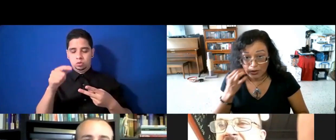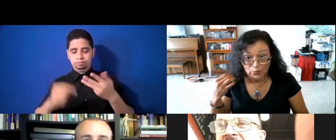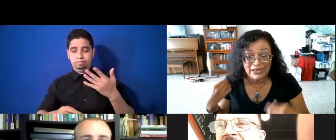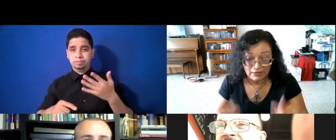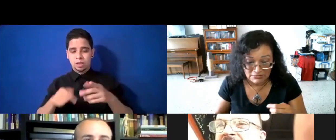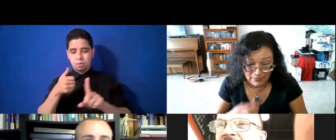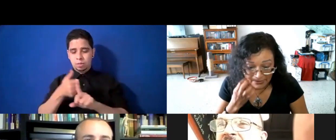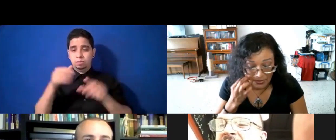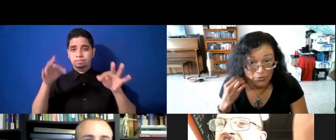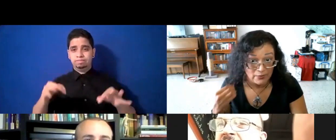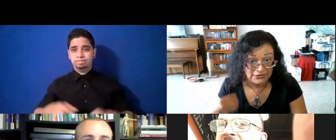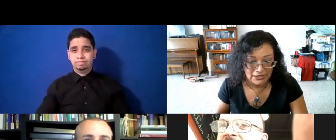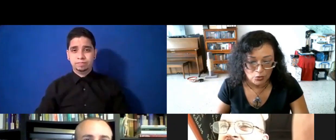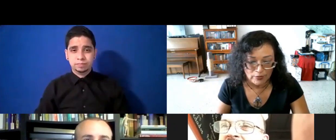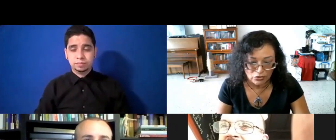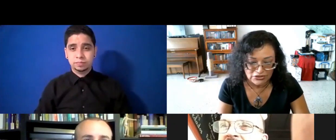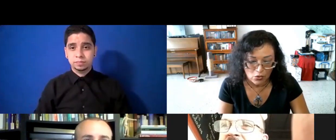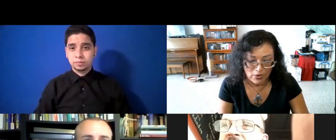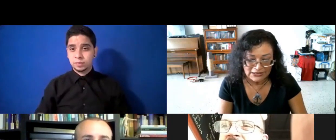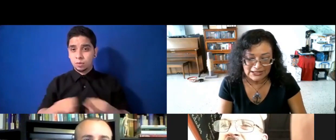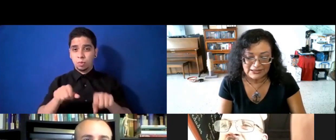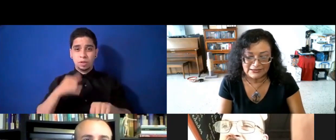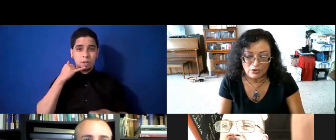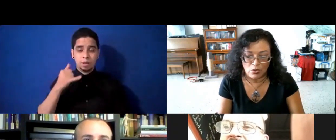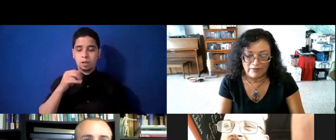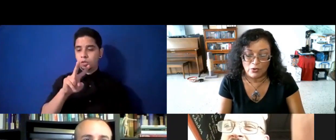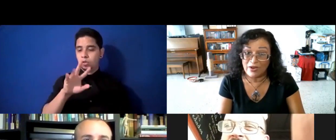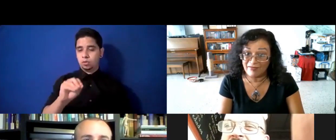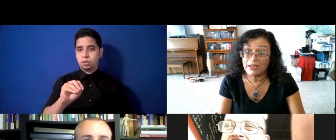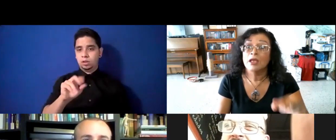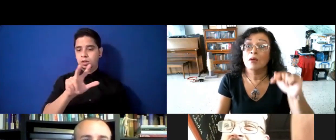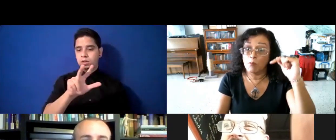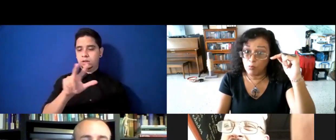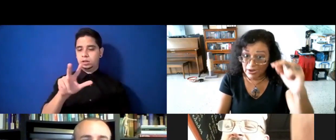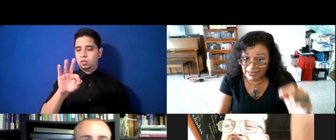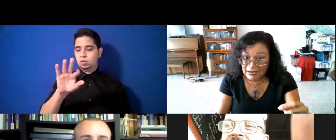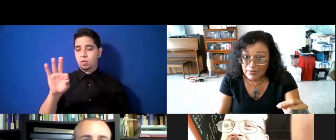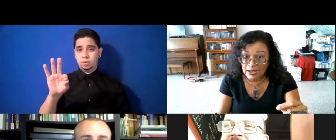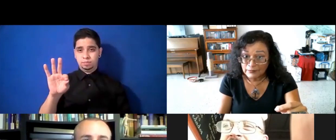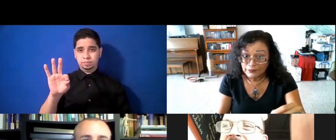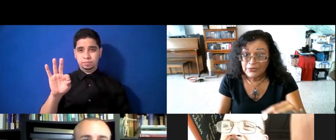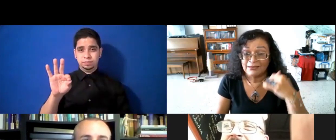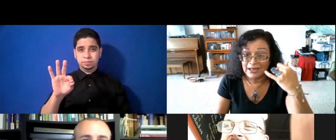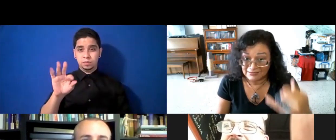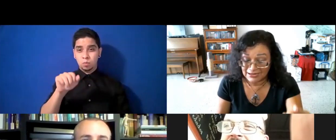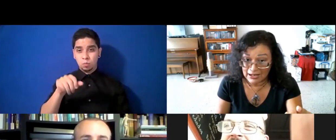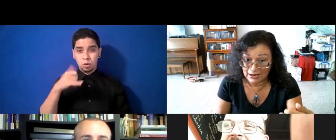puede llamar, vamos a repetir el número, 250-3399, pueden llamar, te hacen la